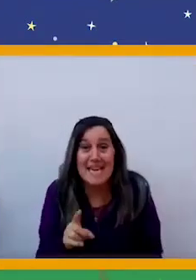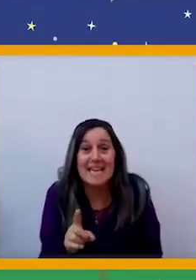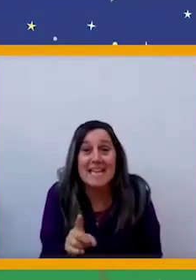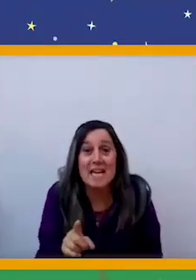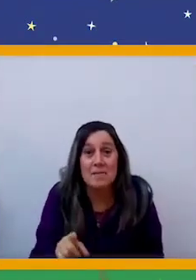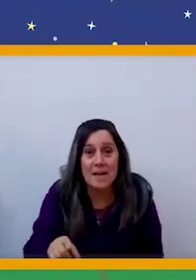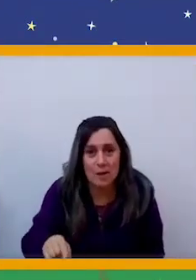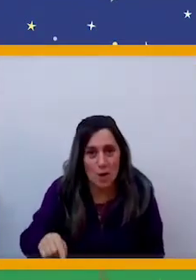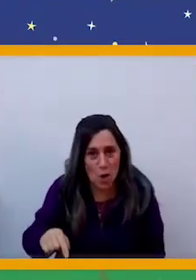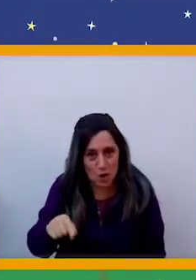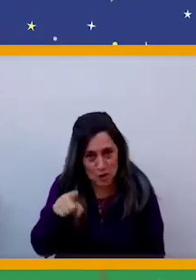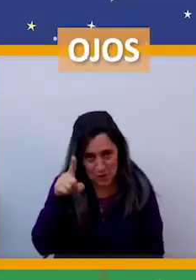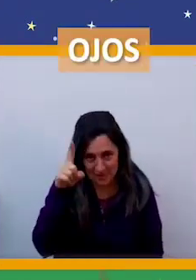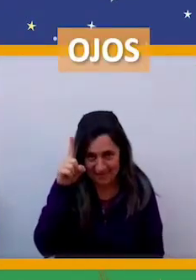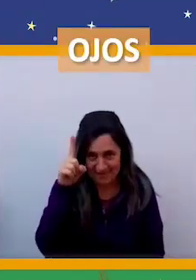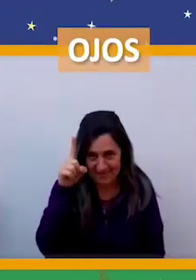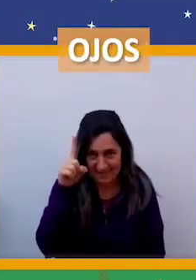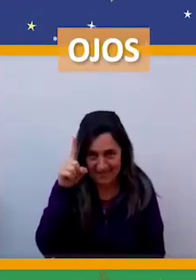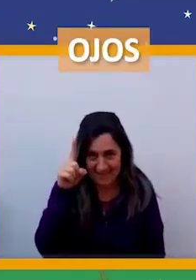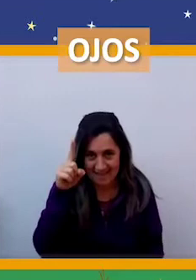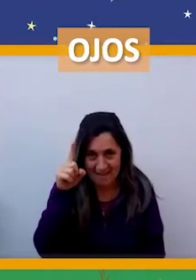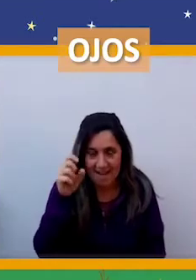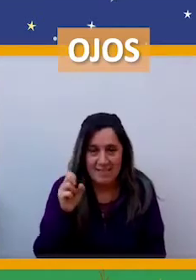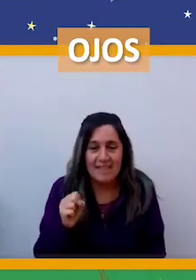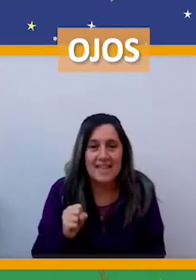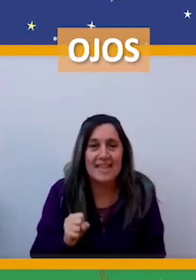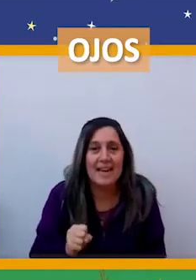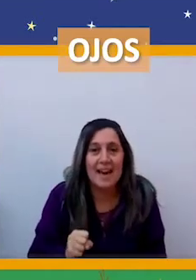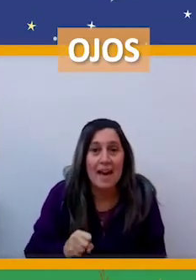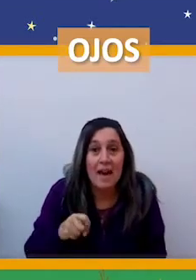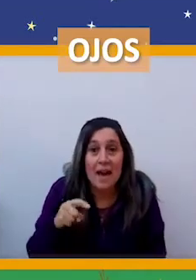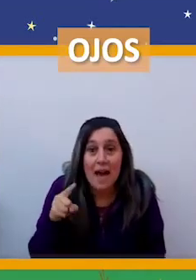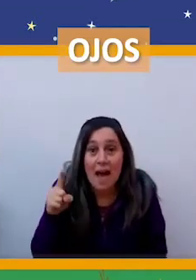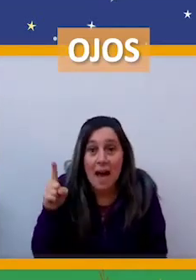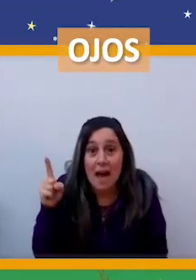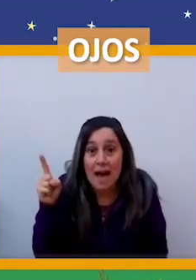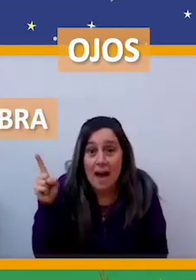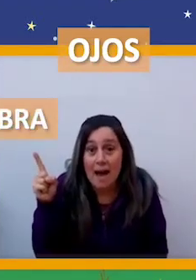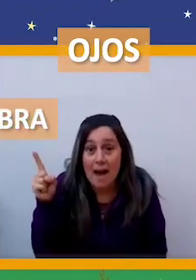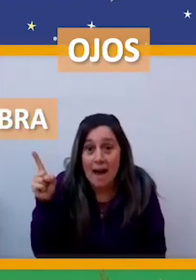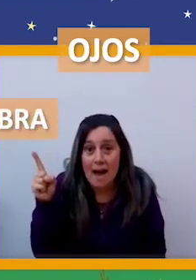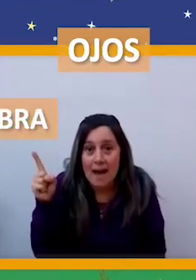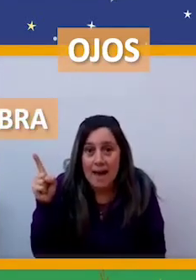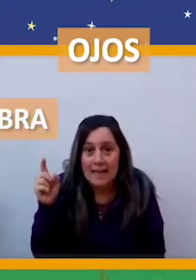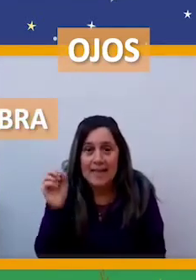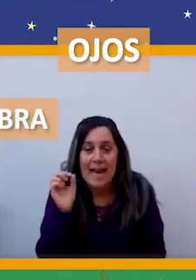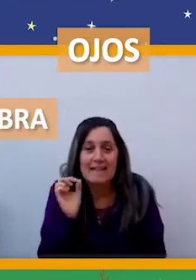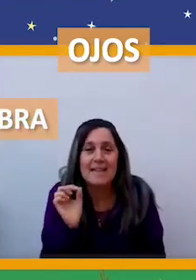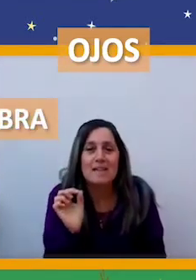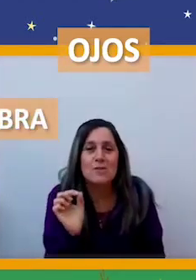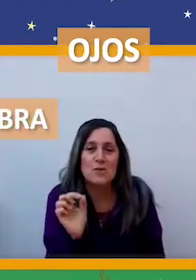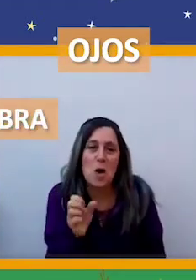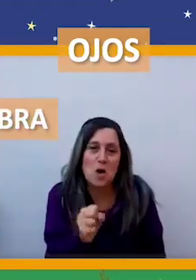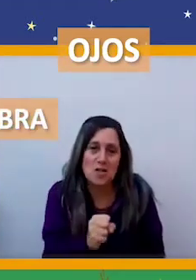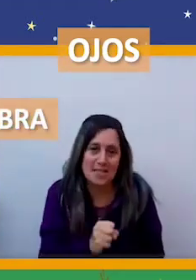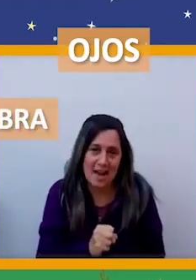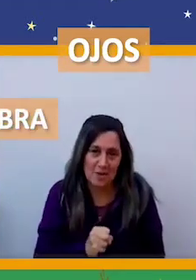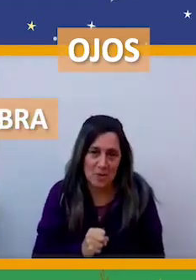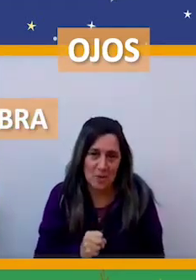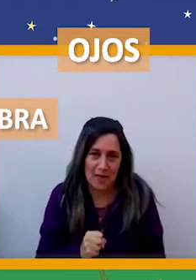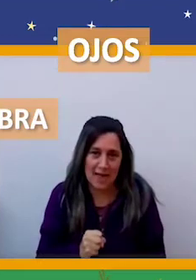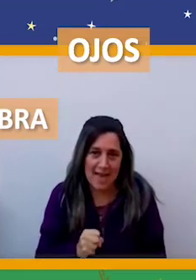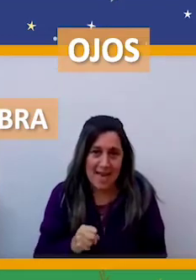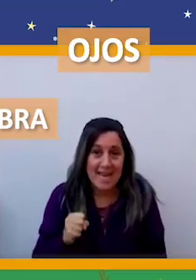Cerré bien los ojos, dije, que hasta el sol